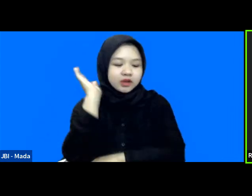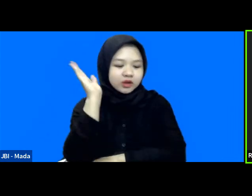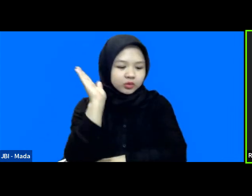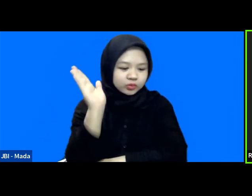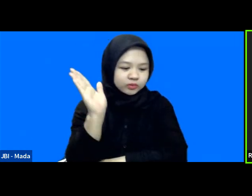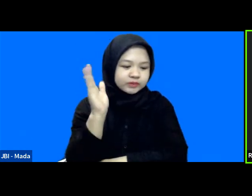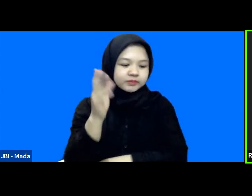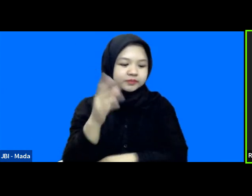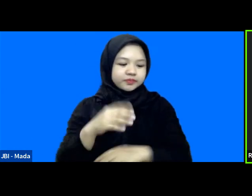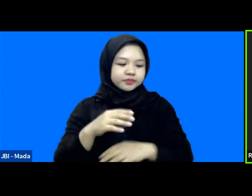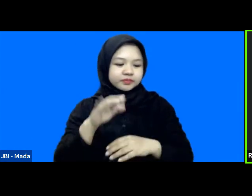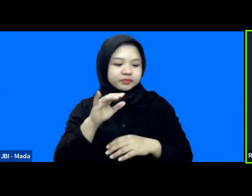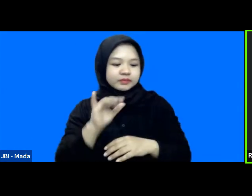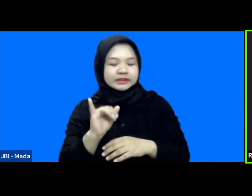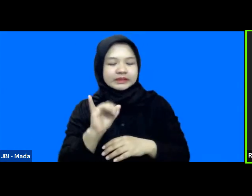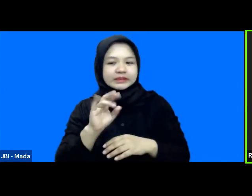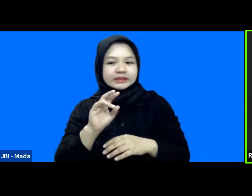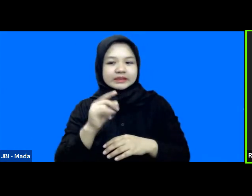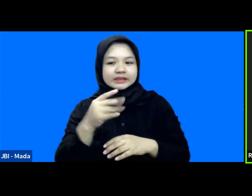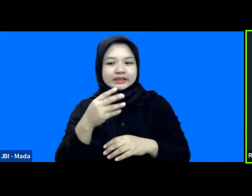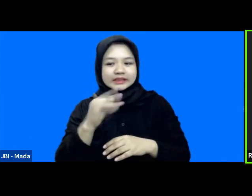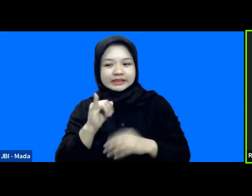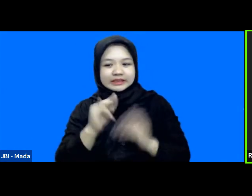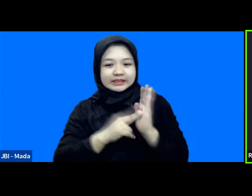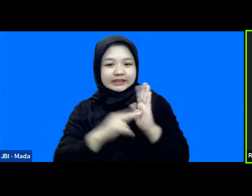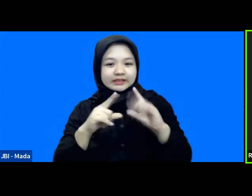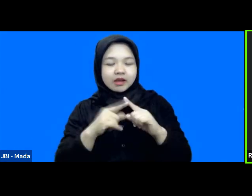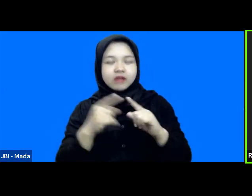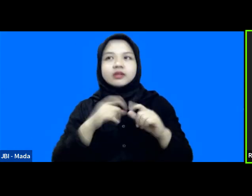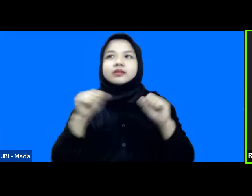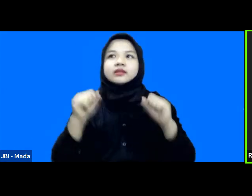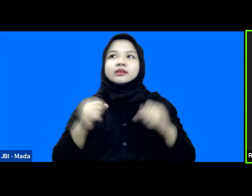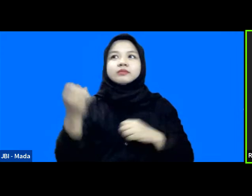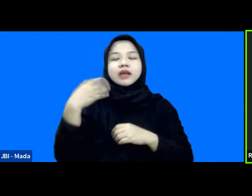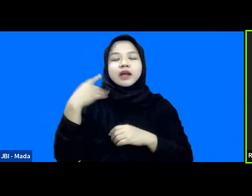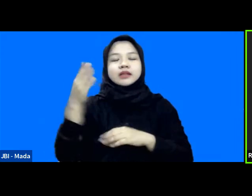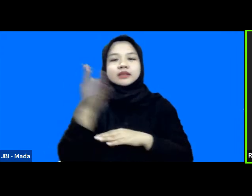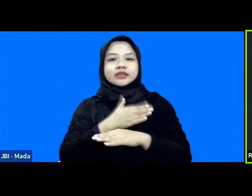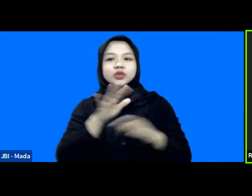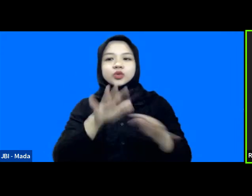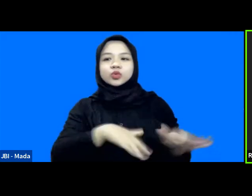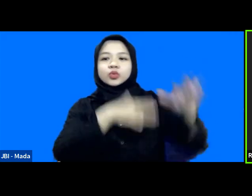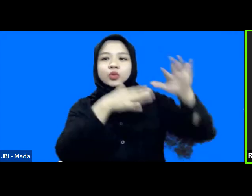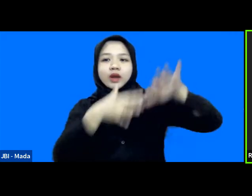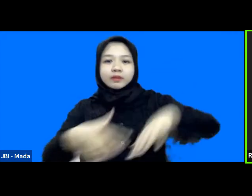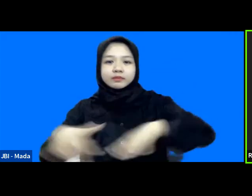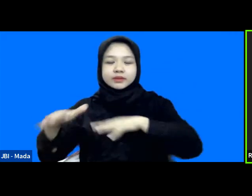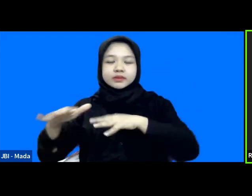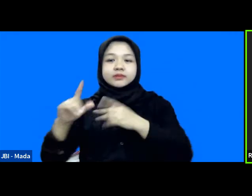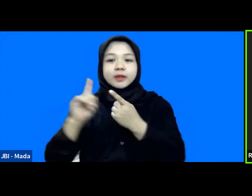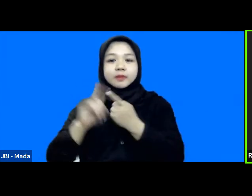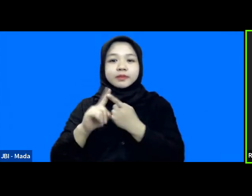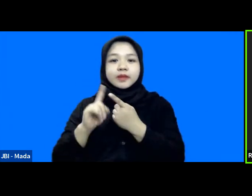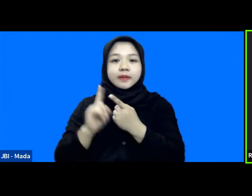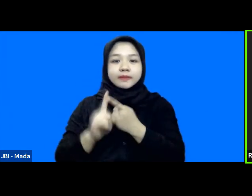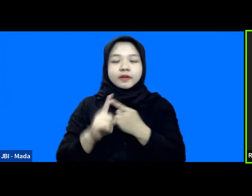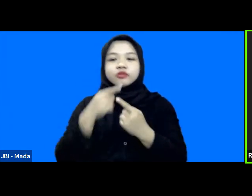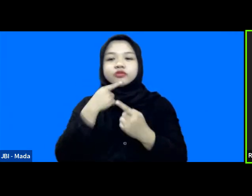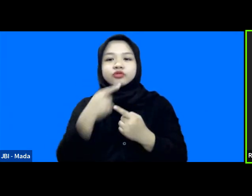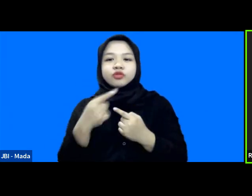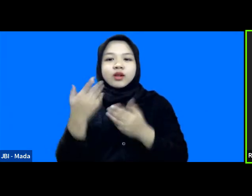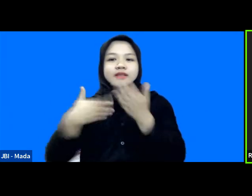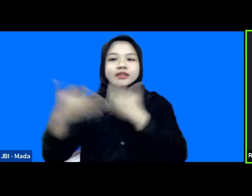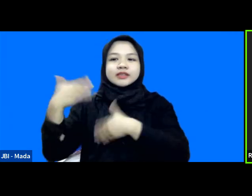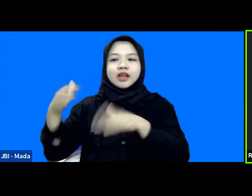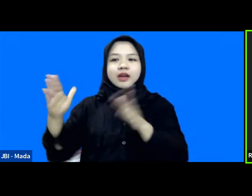silahkan sistem peringatan dini tsunami ada tiga poin penting disini yang disampaikan oleh Mbak Irin yang pertama itu terkait sejarah